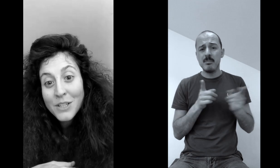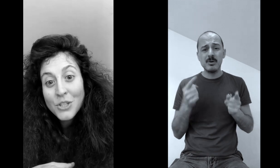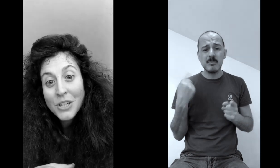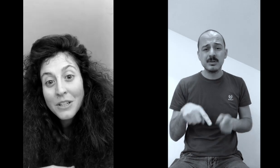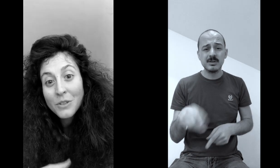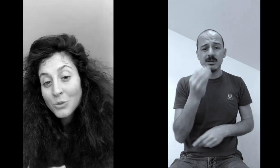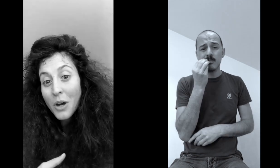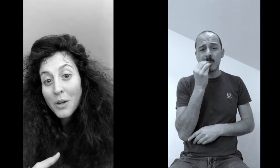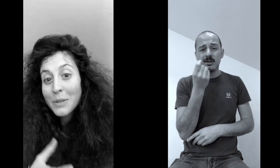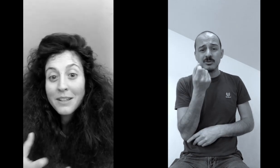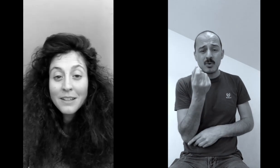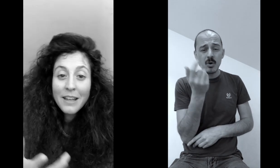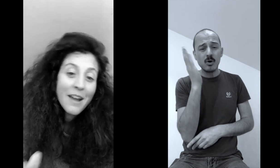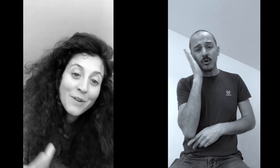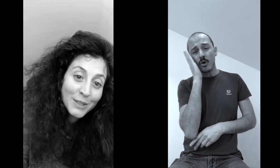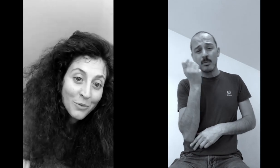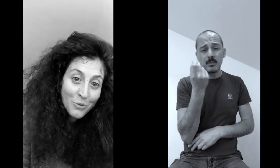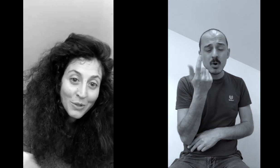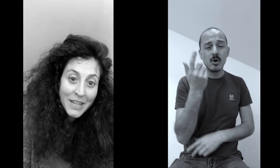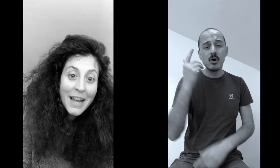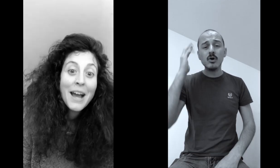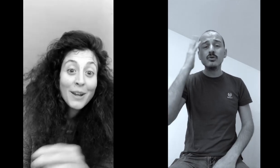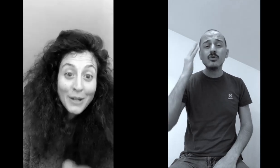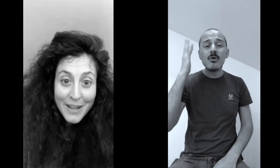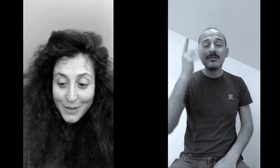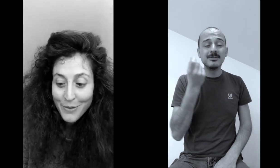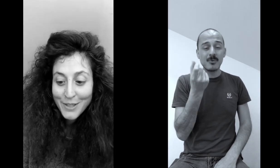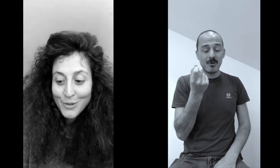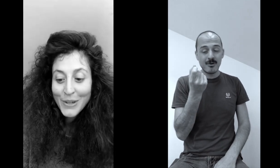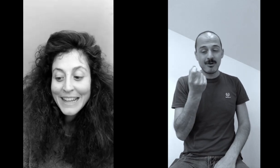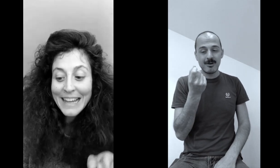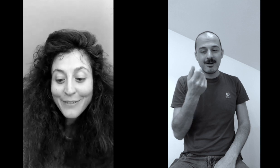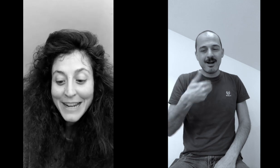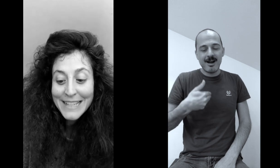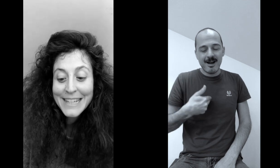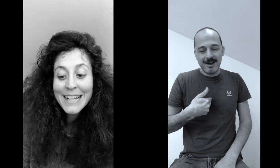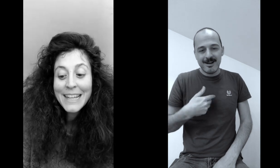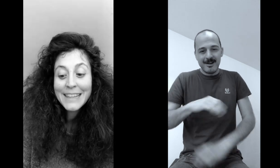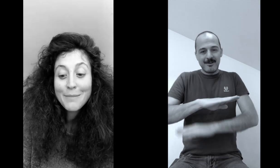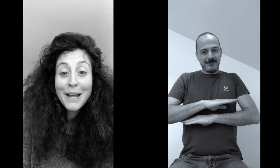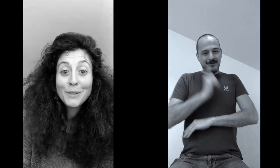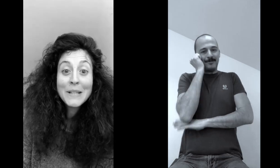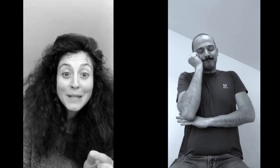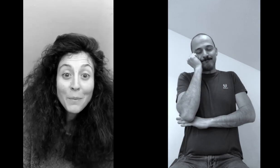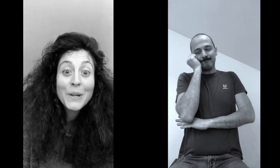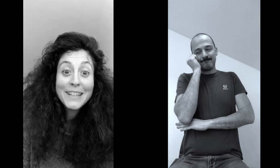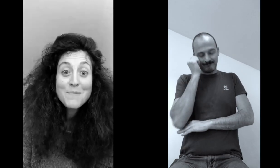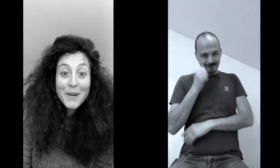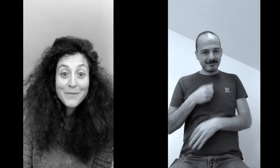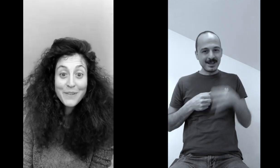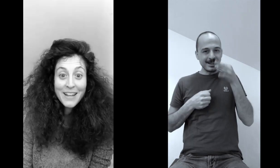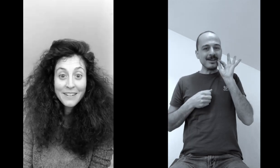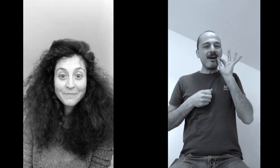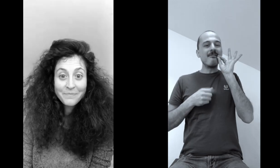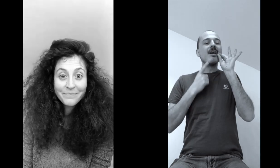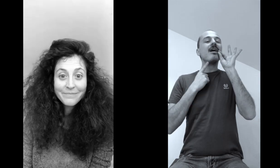non mangi non dormi e a volte non sogni allora sai cosa faccio dalla finestra ti mando il sapore del